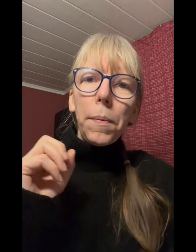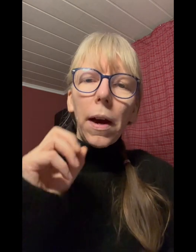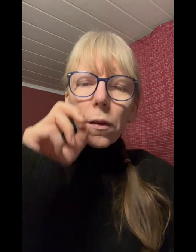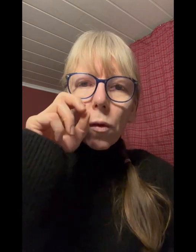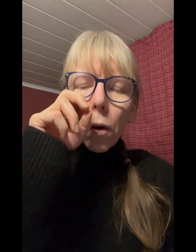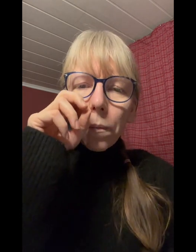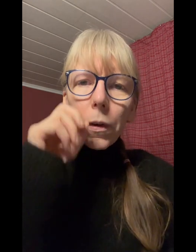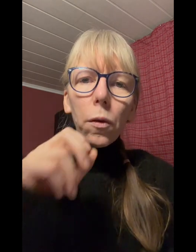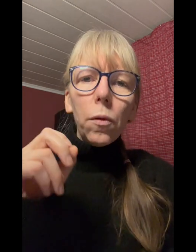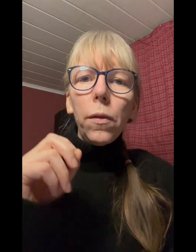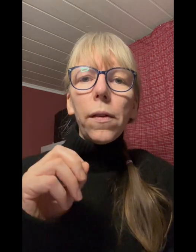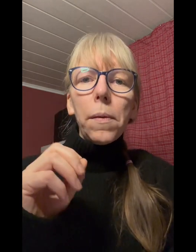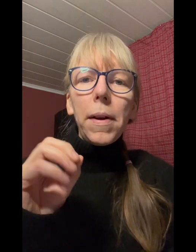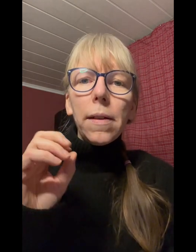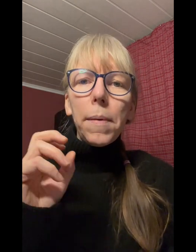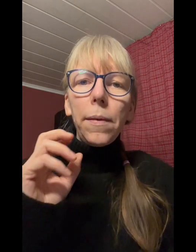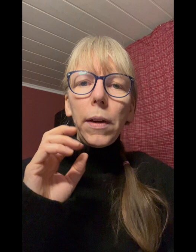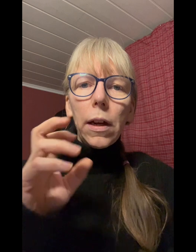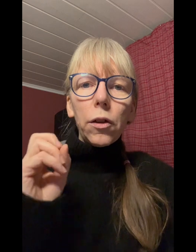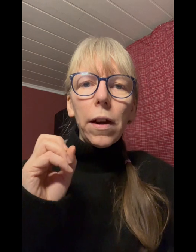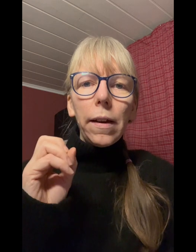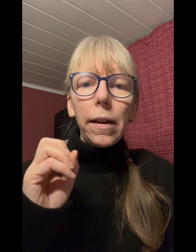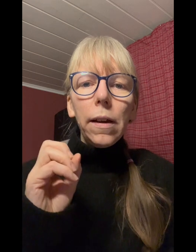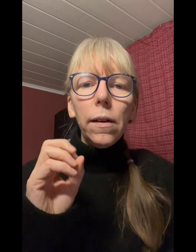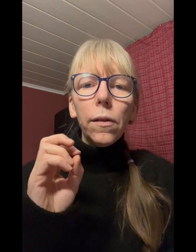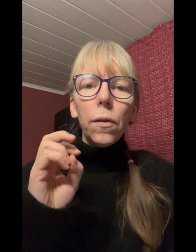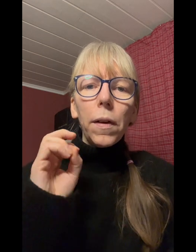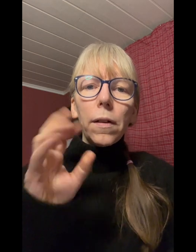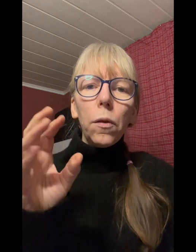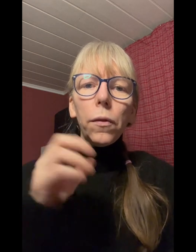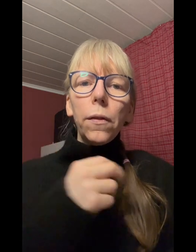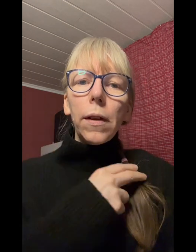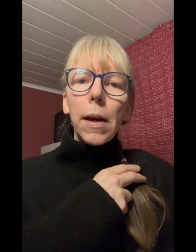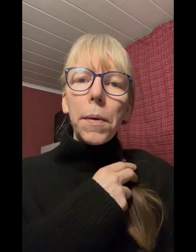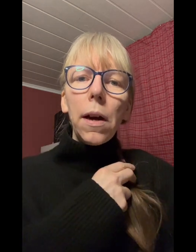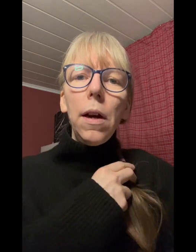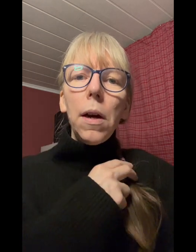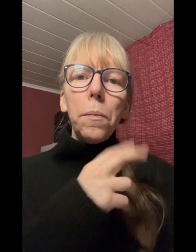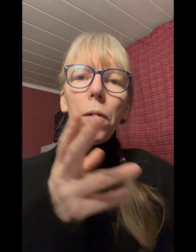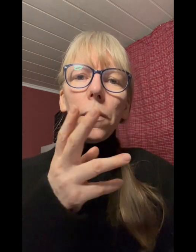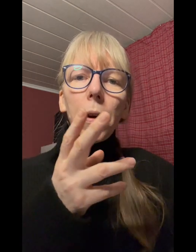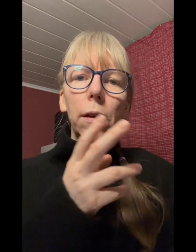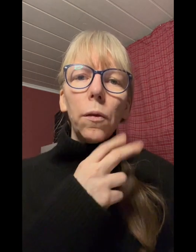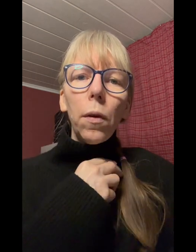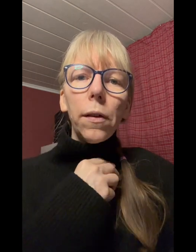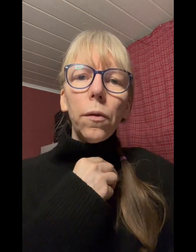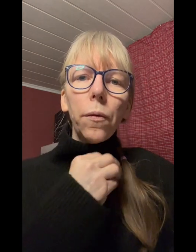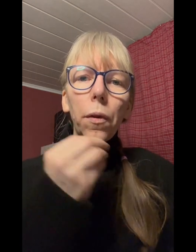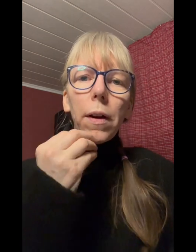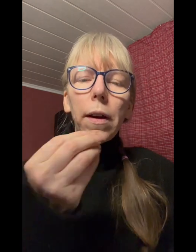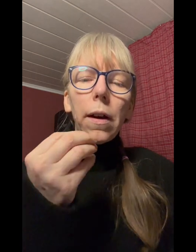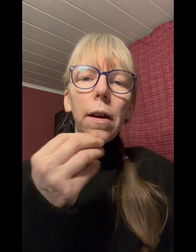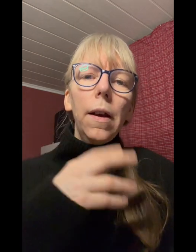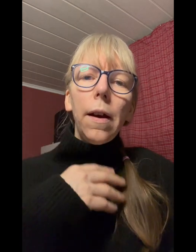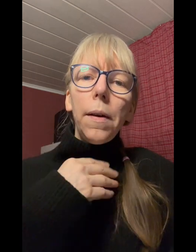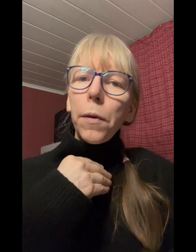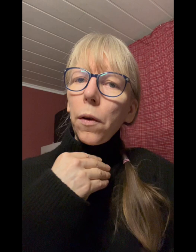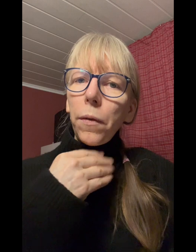beratung kommen wir gucken uns das gemeinsam an wie der stand der dinge ist und was da los ist ich habe ja bundesweite zulassung von daher können wir